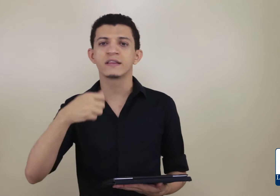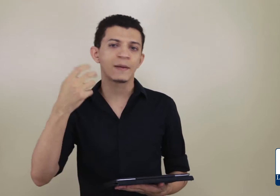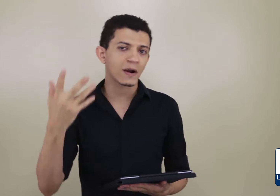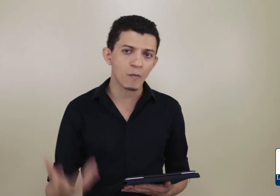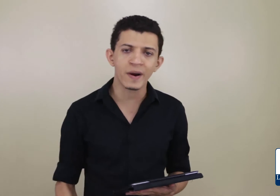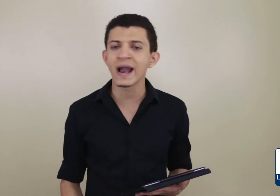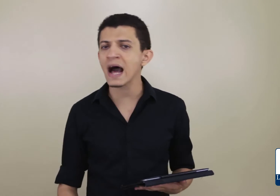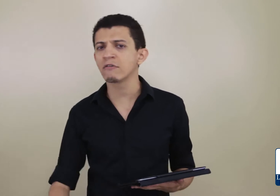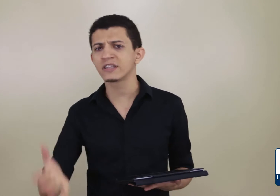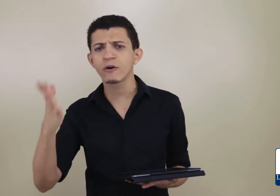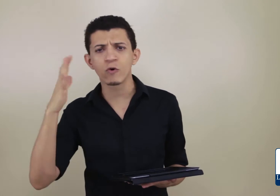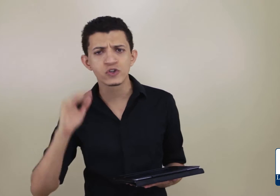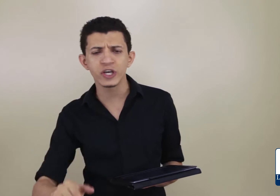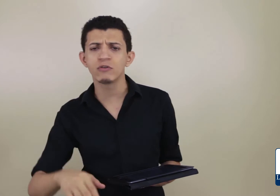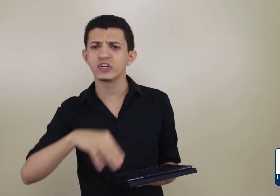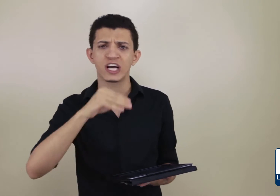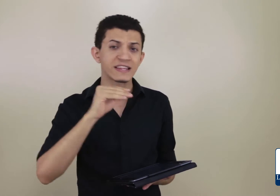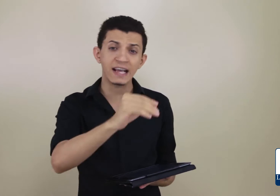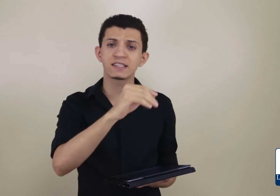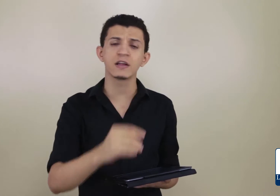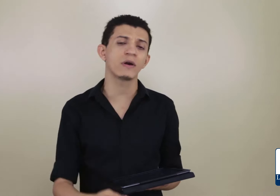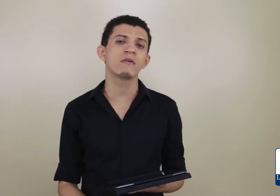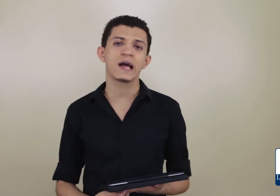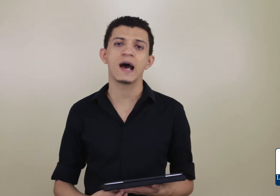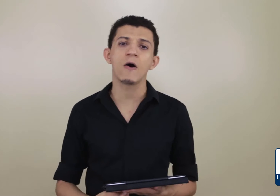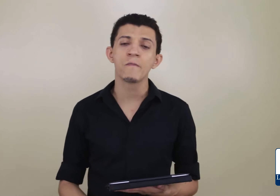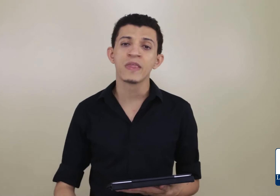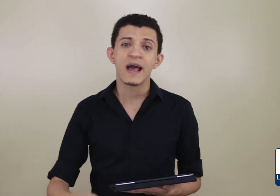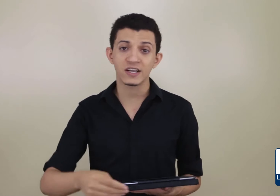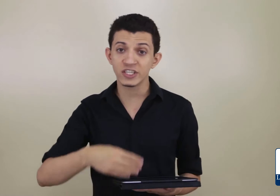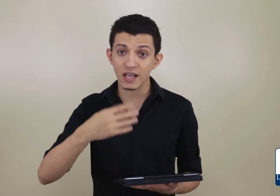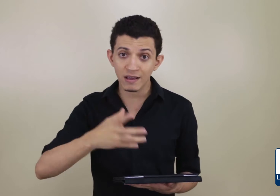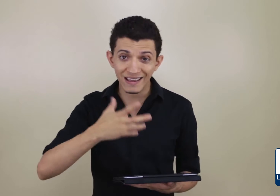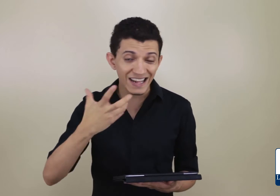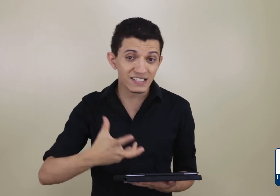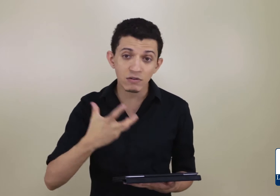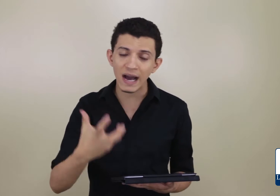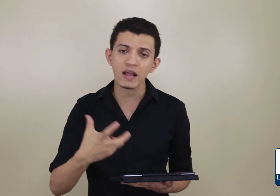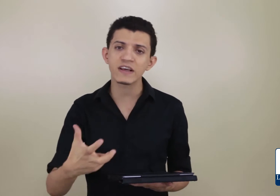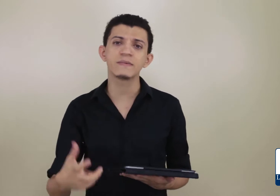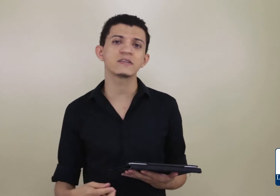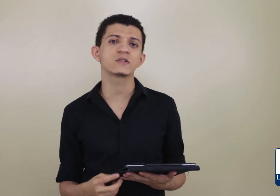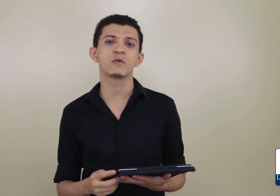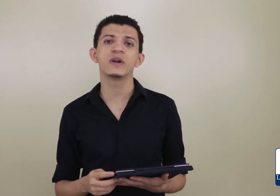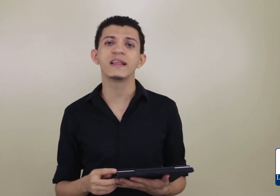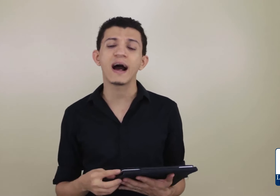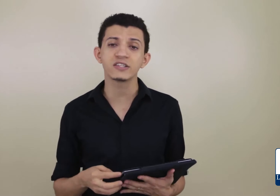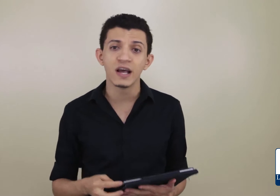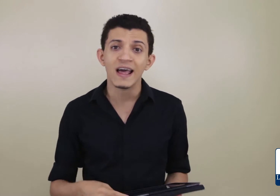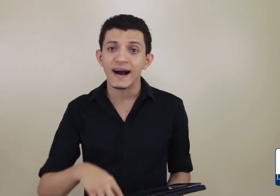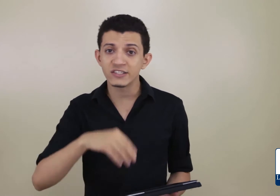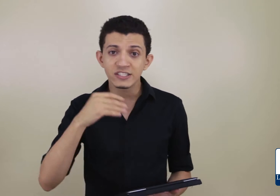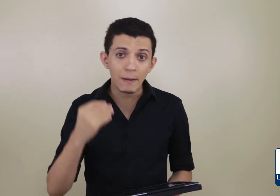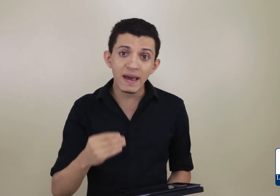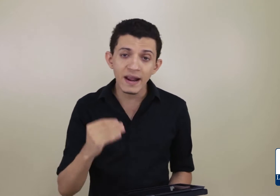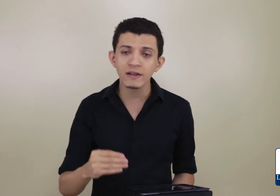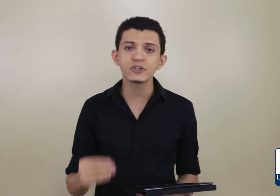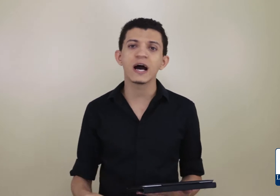que tem me acompanhado, que tem curtido, que já está inscrito aí no canal. A gente tem crescido cada vez mais a nossa comunidade, a gente está beirando já